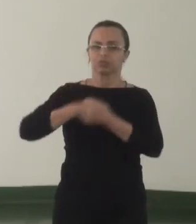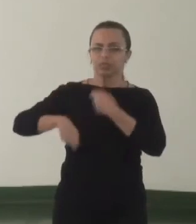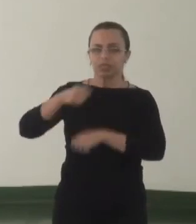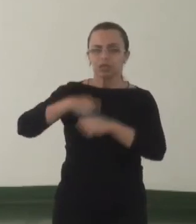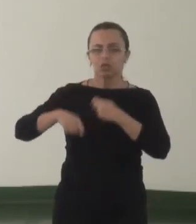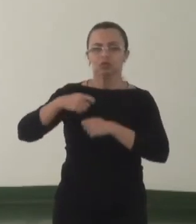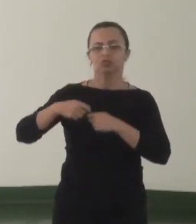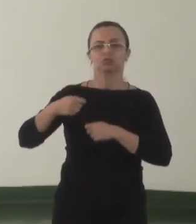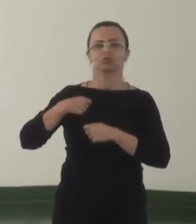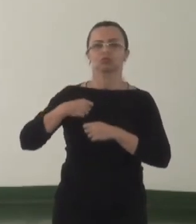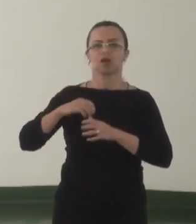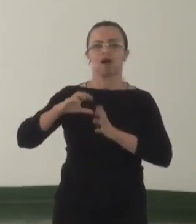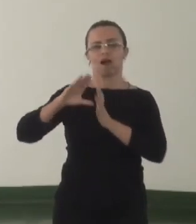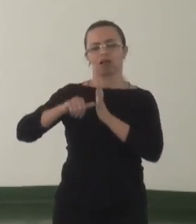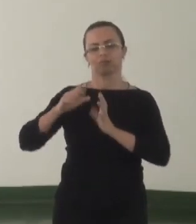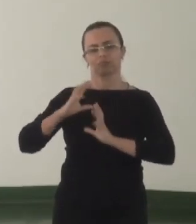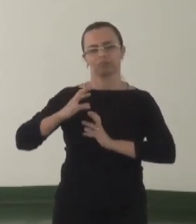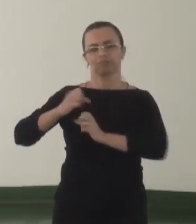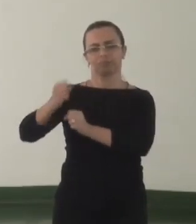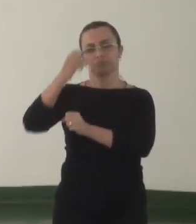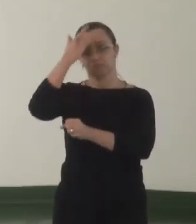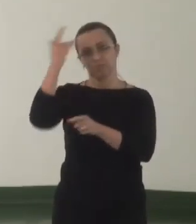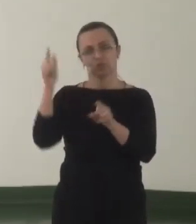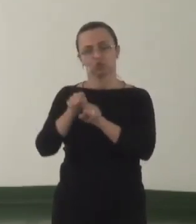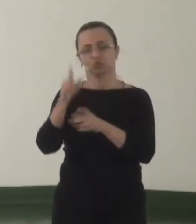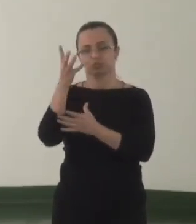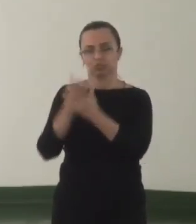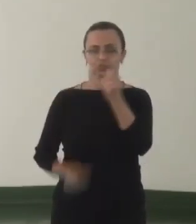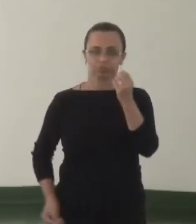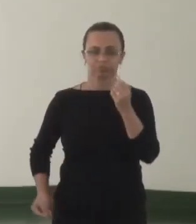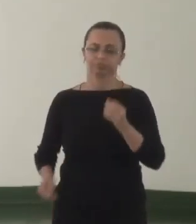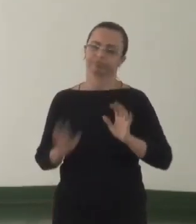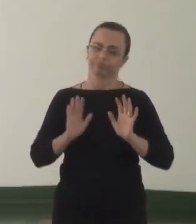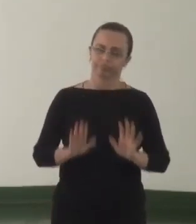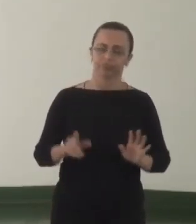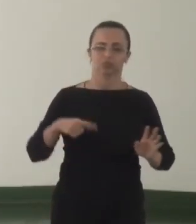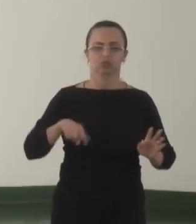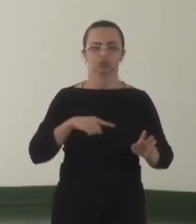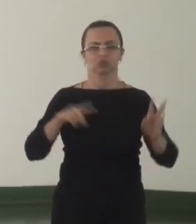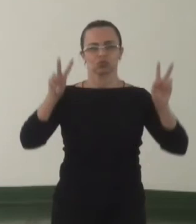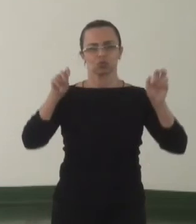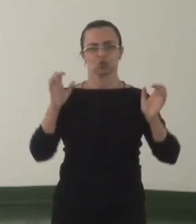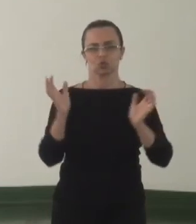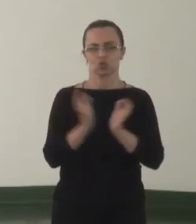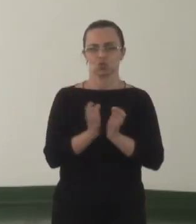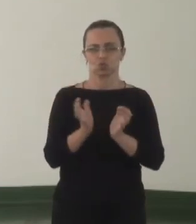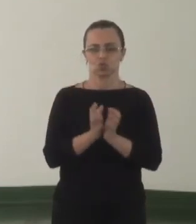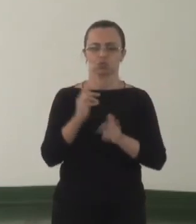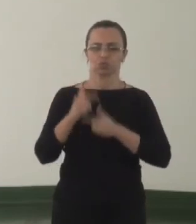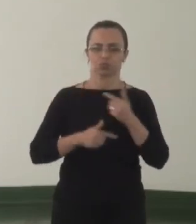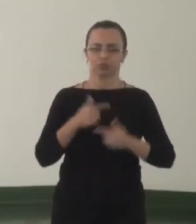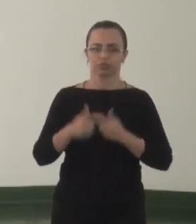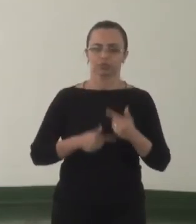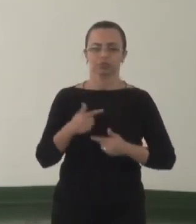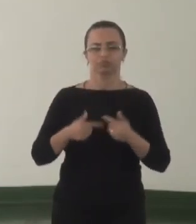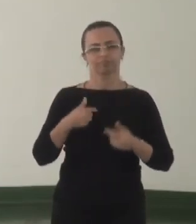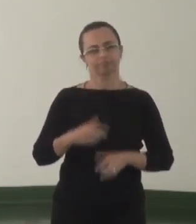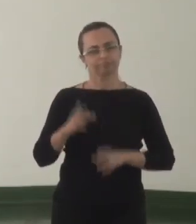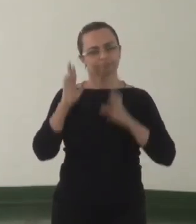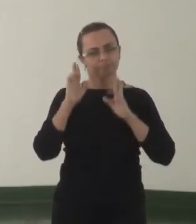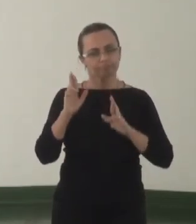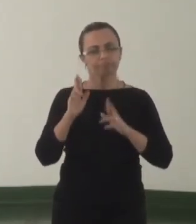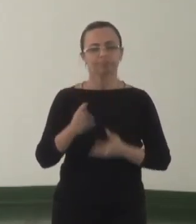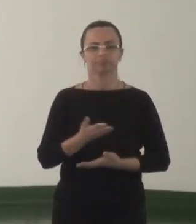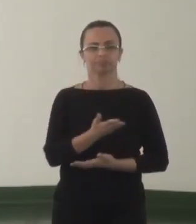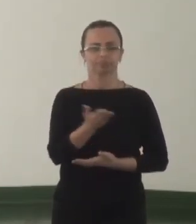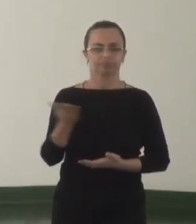pessoas e pessoas desaparecidas. Esse era o nosso grupo, foi o trabalho do nosso grupo e eu espero que